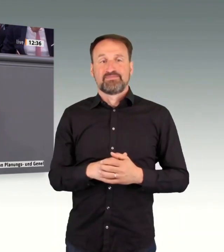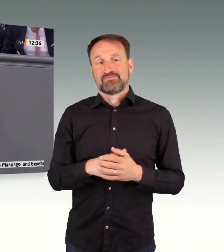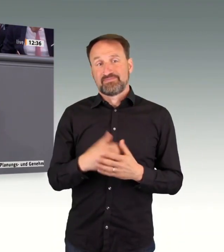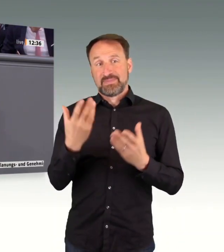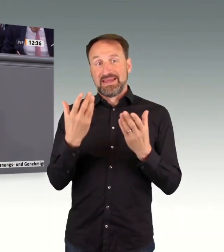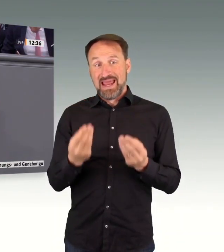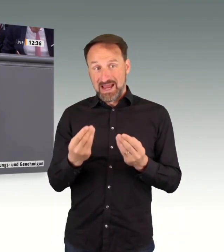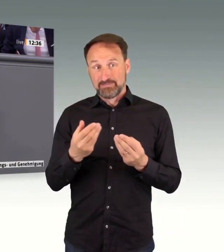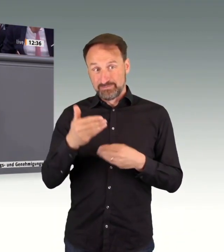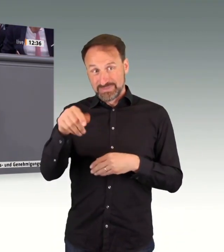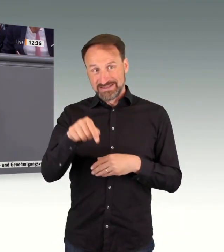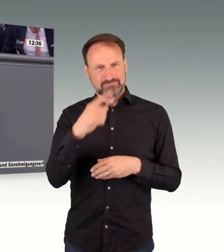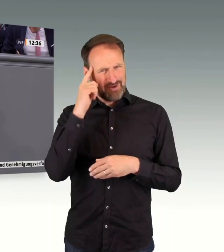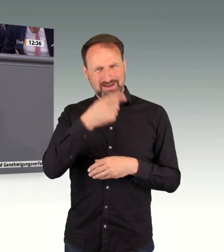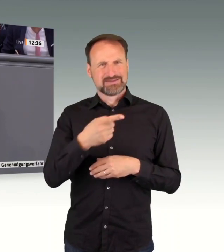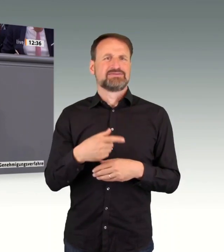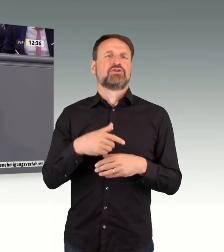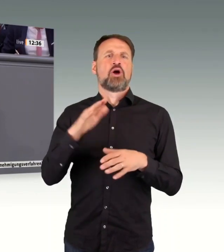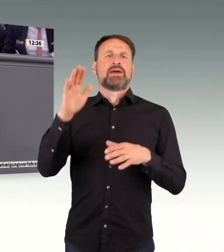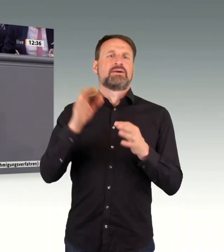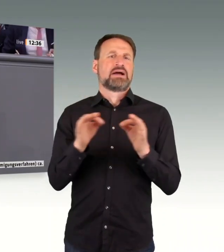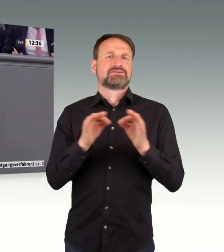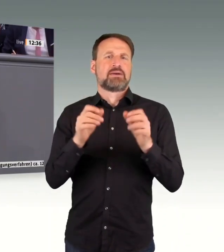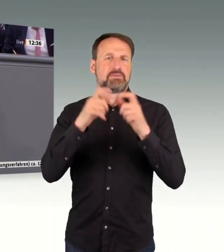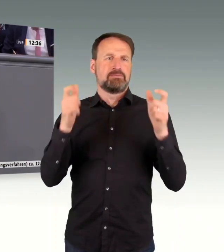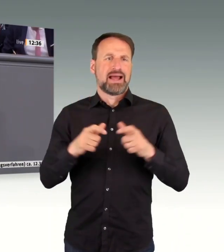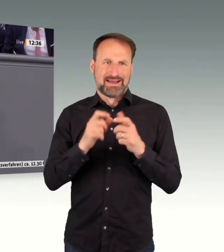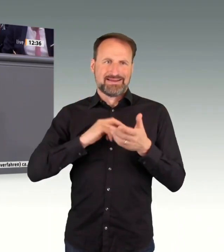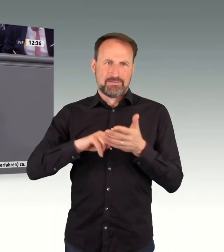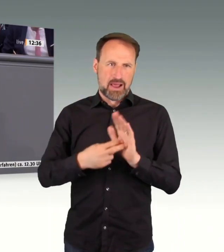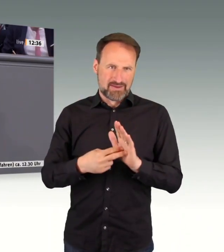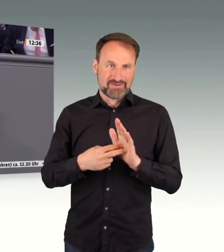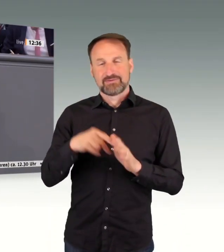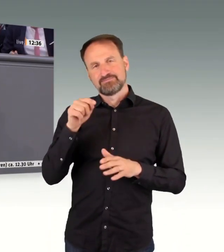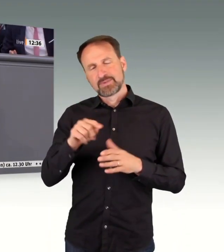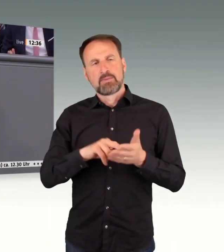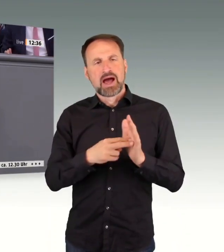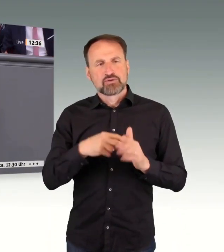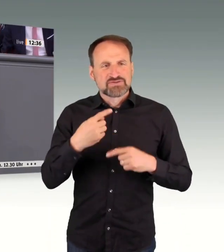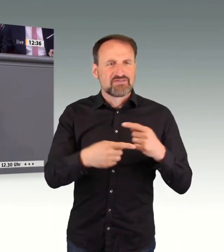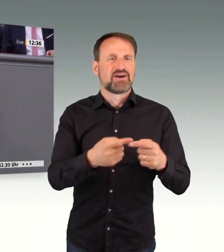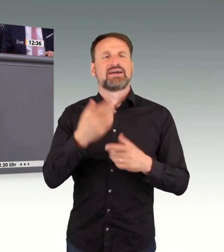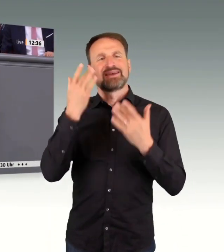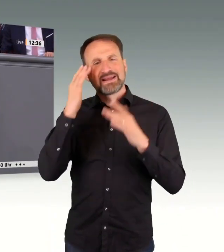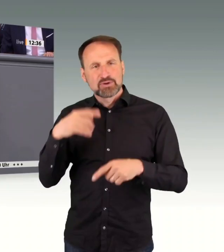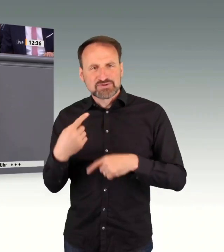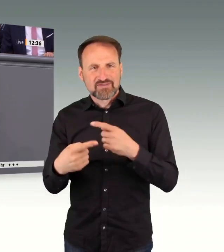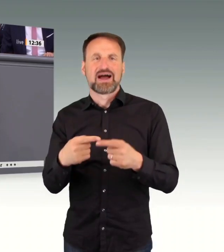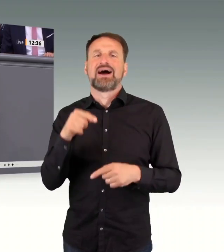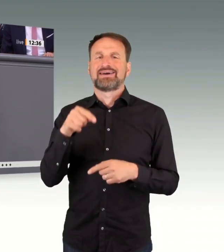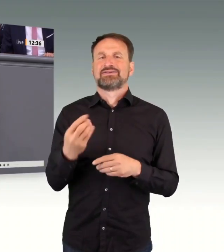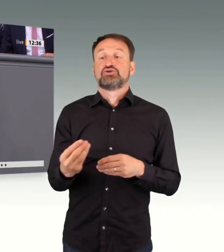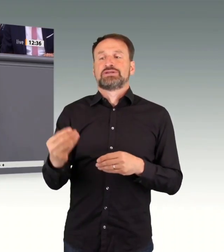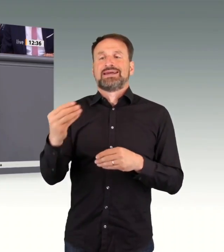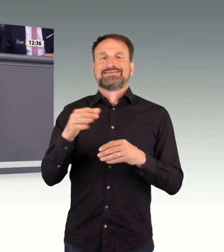durchlese, habe ich den Eindruck, dass Sie in den letzten Wochen vielleicht ein bisschen im Urlaub waren. Sie fordern hier Dinge, die die Ampel längst